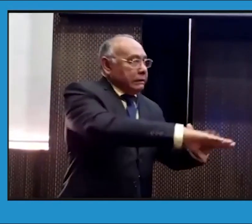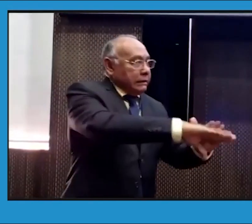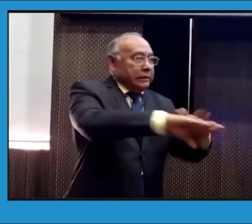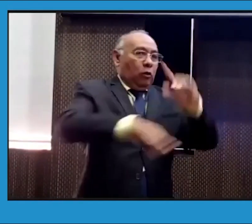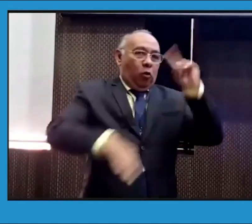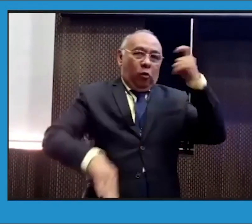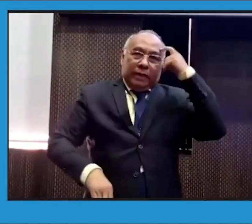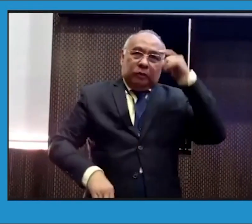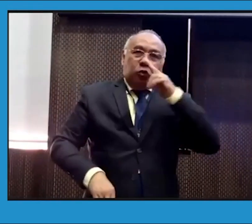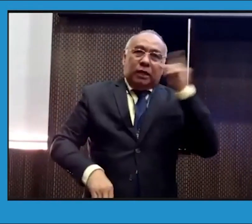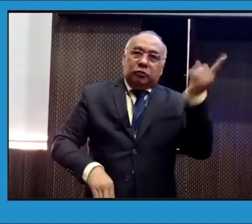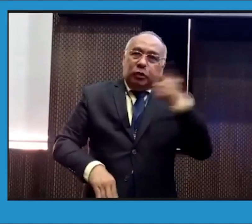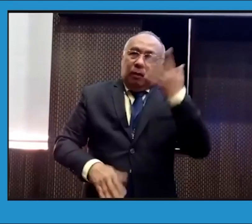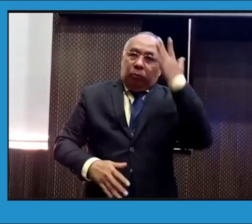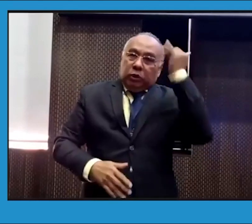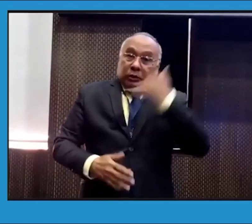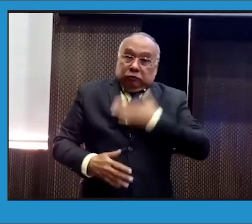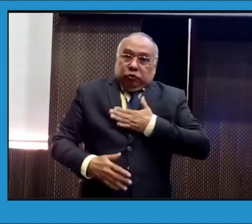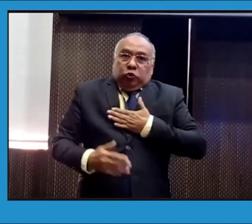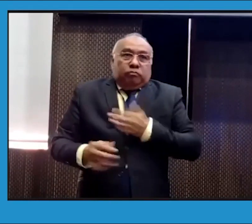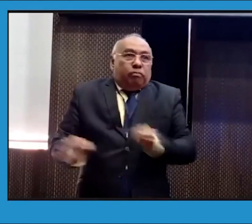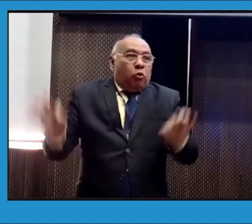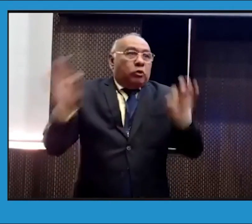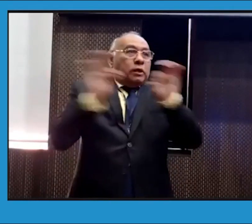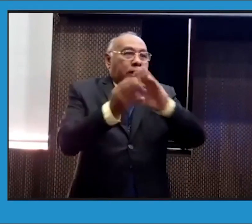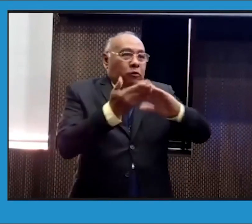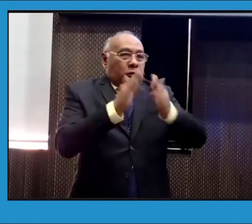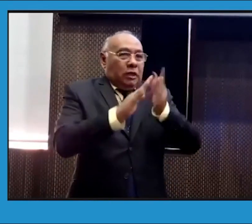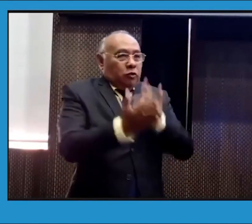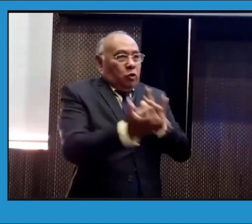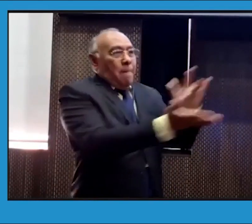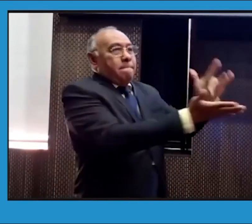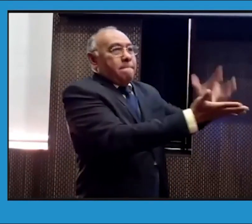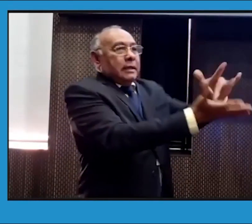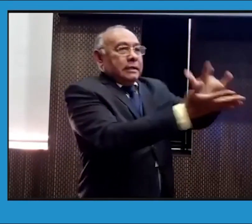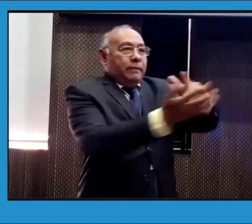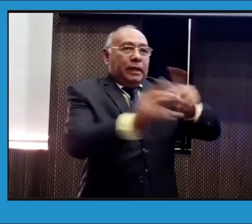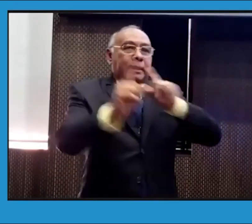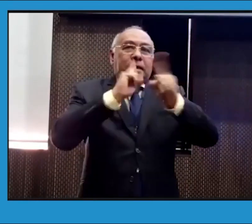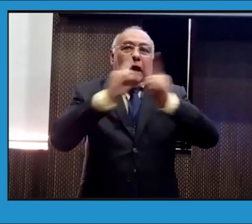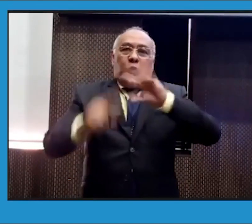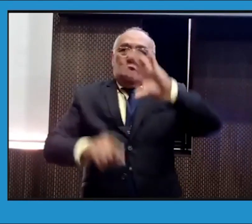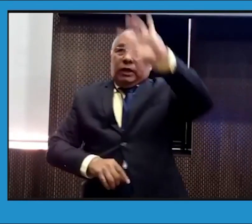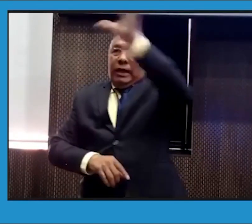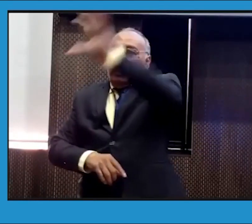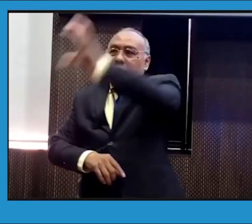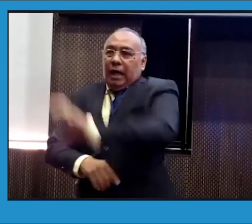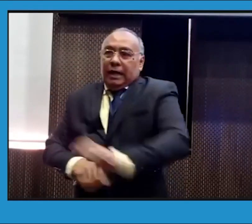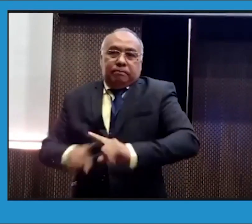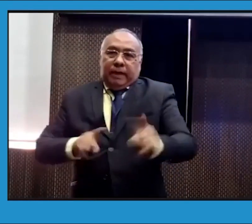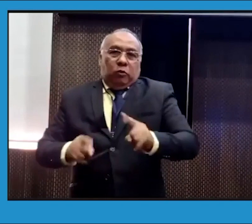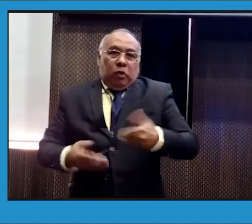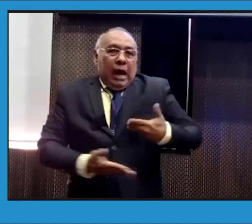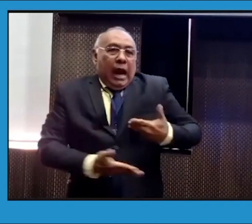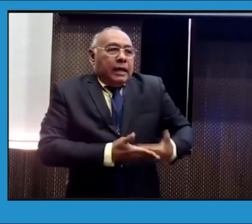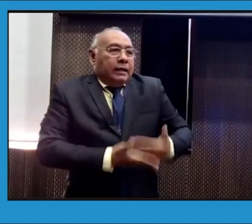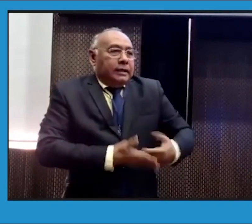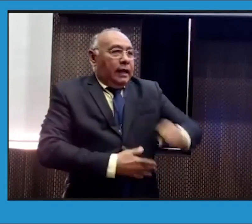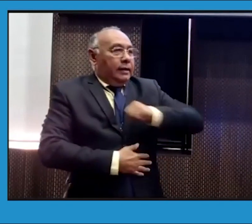para que también se tenga esto al gobierno nacional. Es importante que la comunidad participe en los diálogos territoriales para